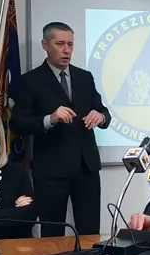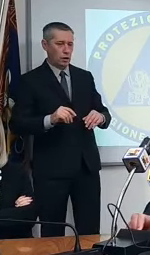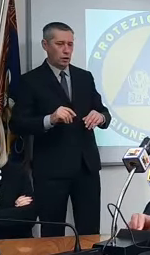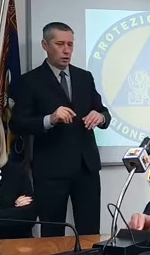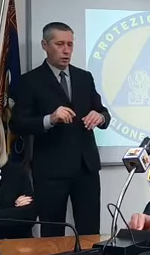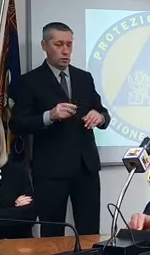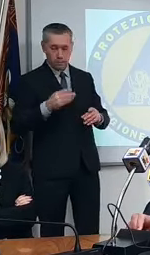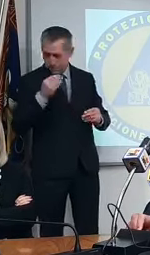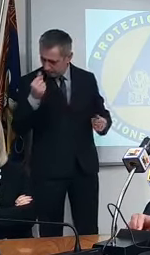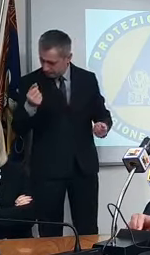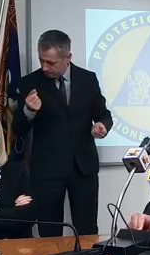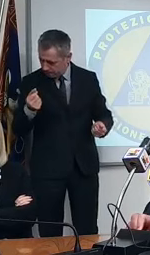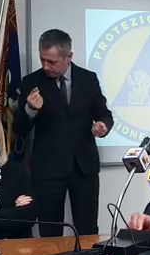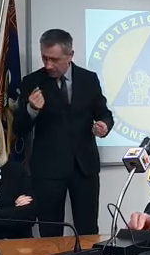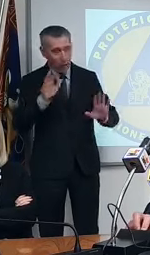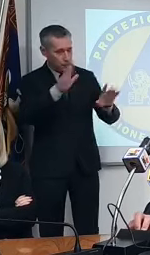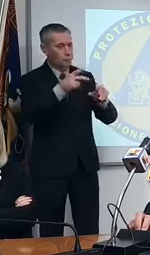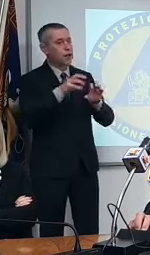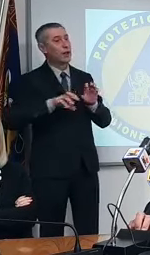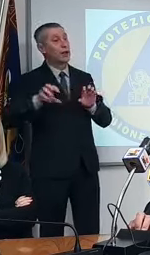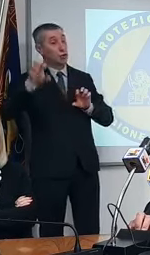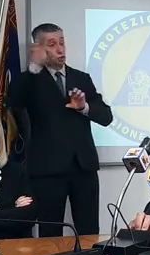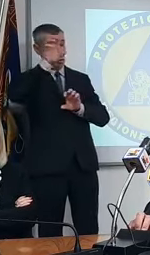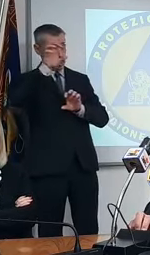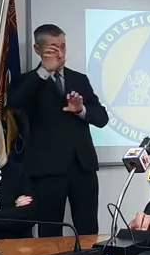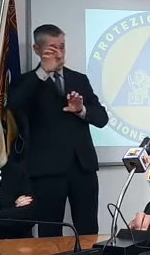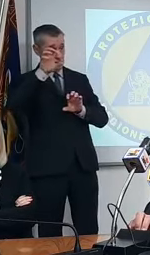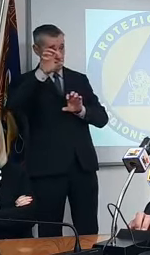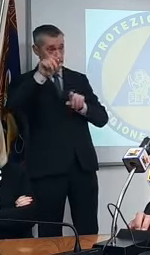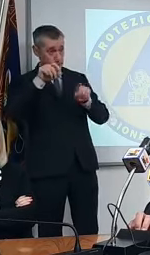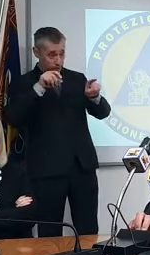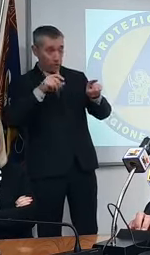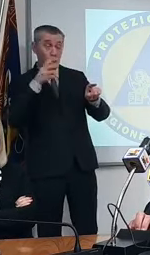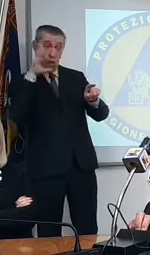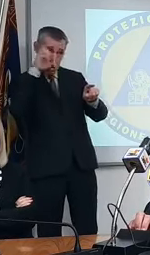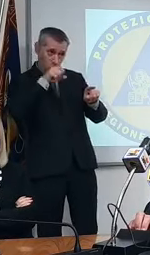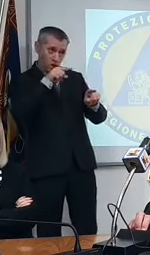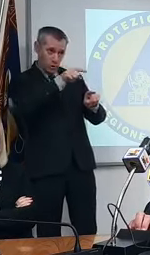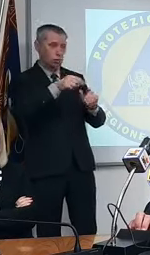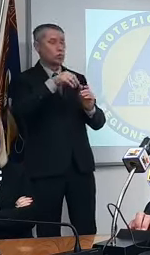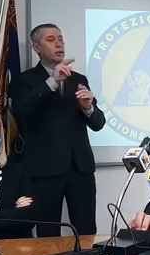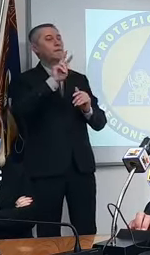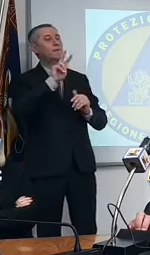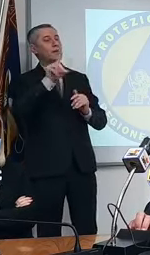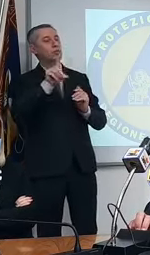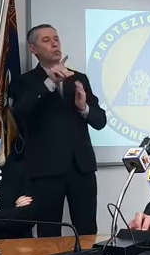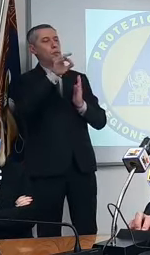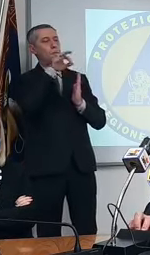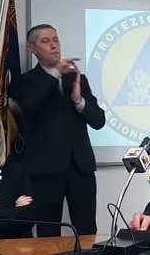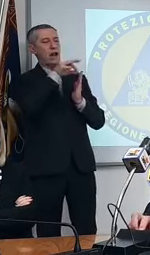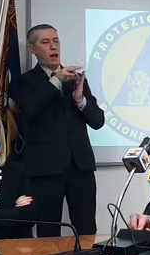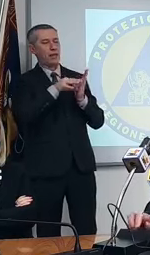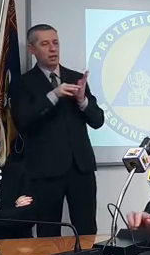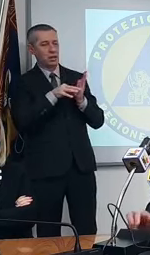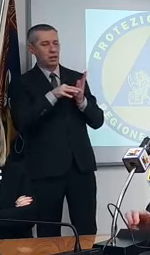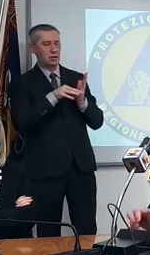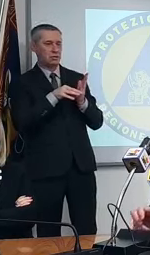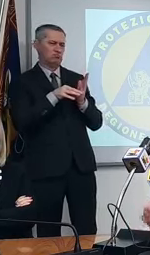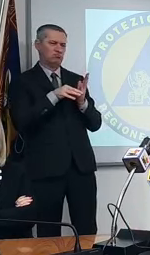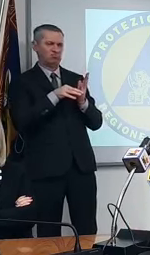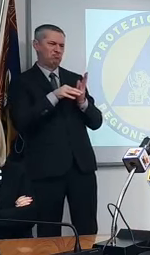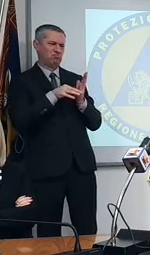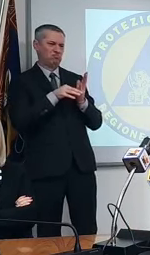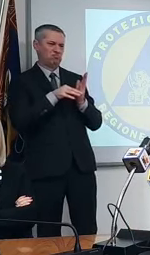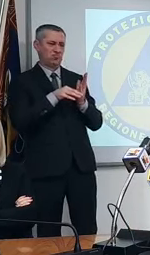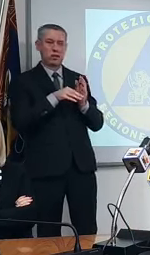ho perso il filo ah sì le regioni ho capito che lei contesta il metodo diciamo così i 21 parametri no cioè il percorso di arrivo no dico che va